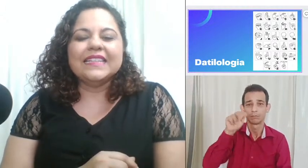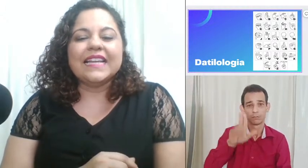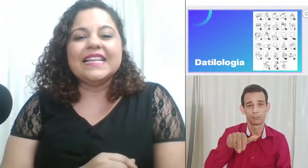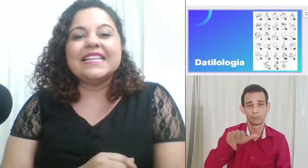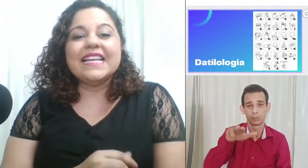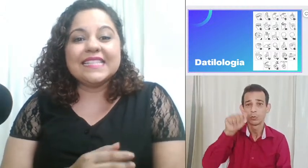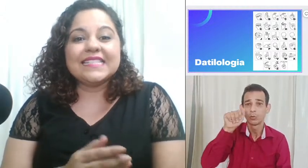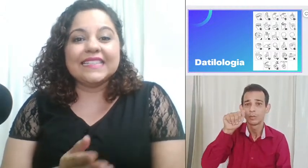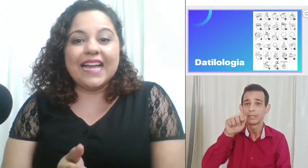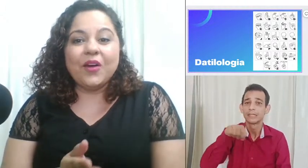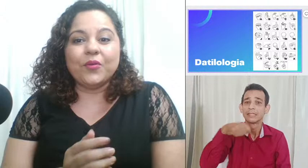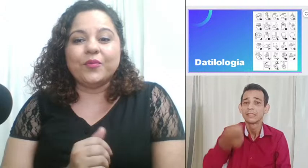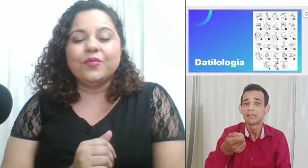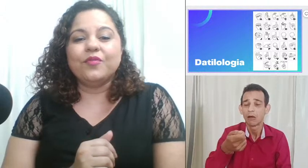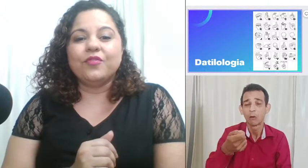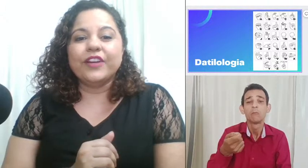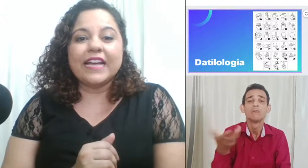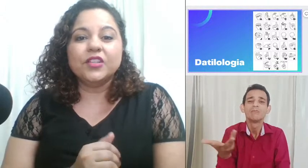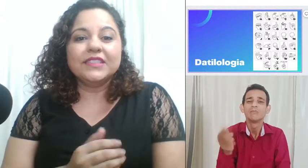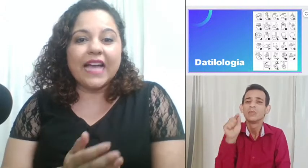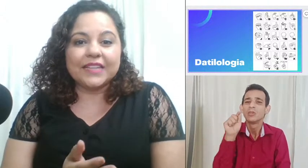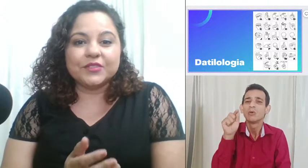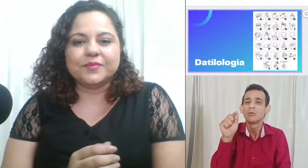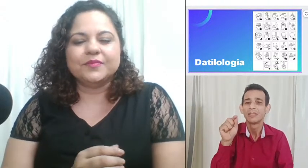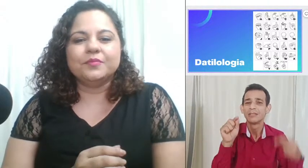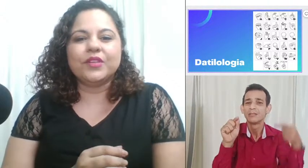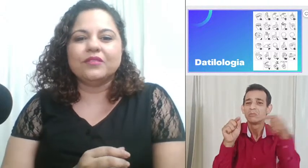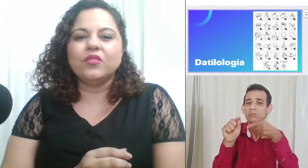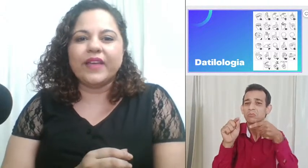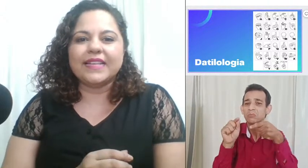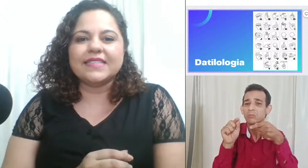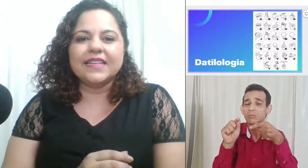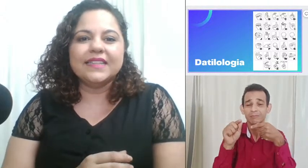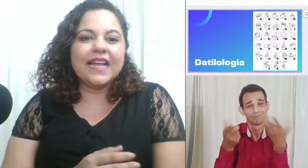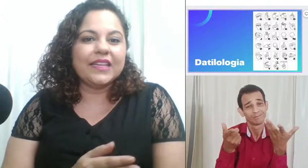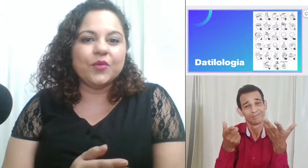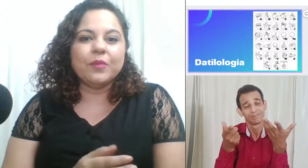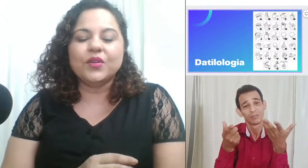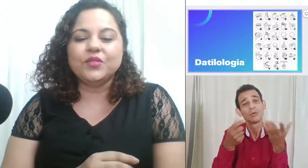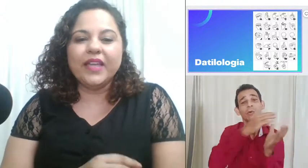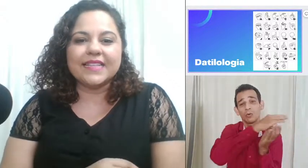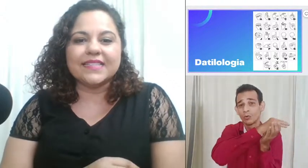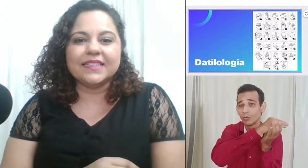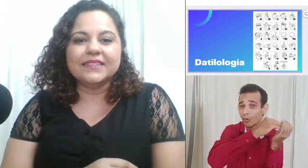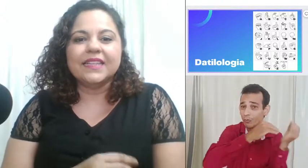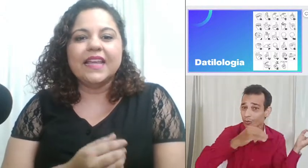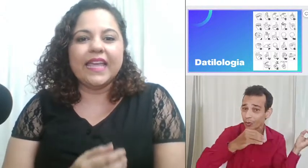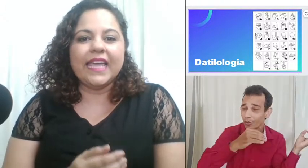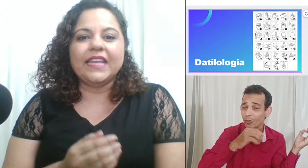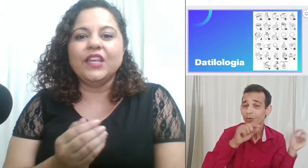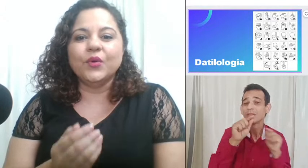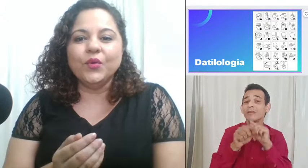E esse sinal foi adotado por influência da língua portuguesa. N-U